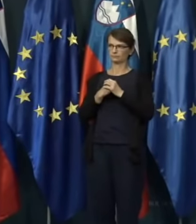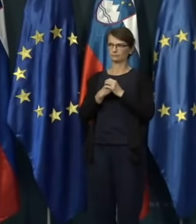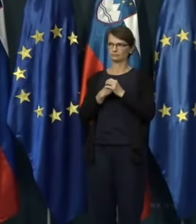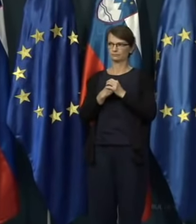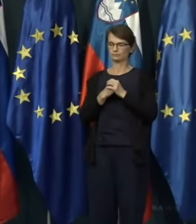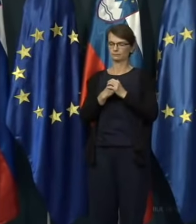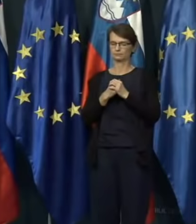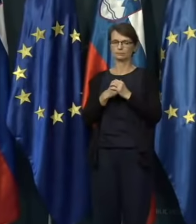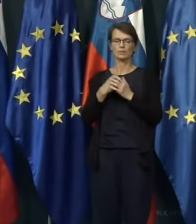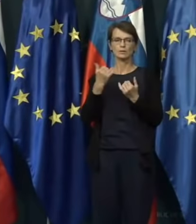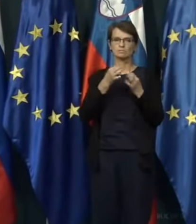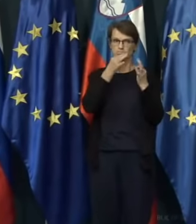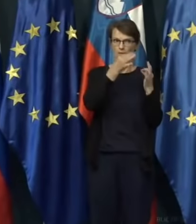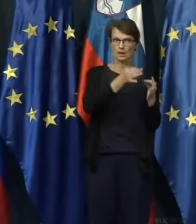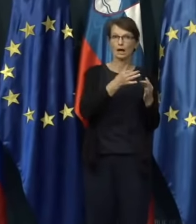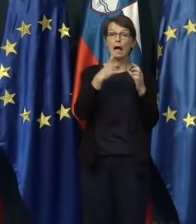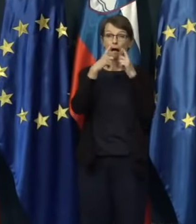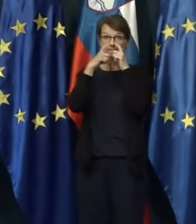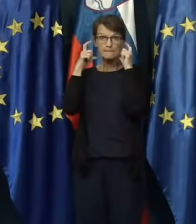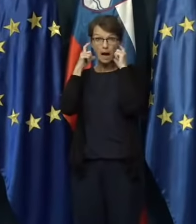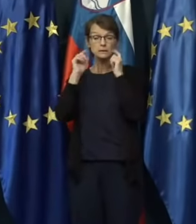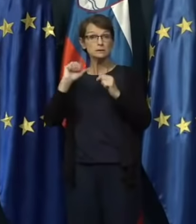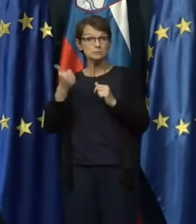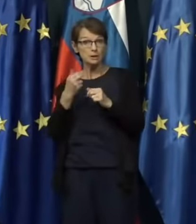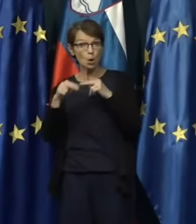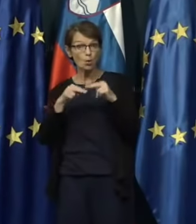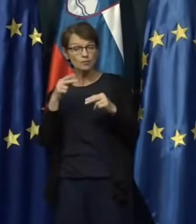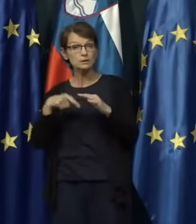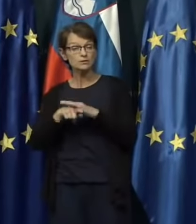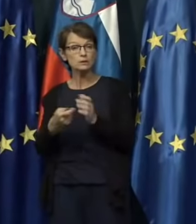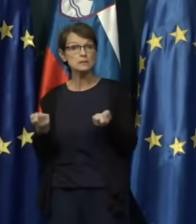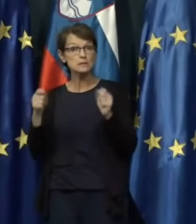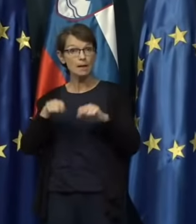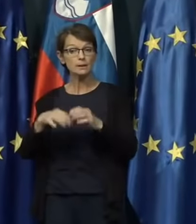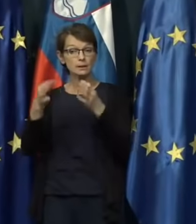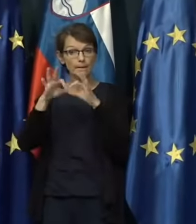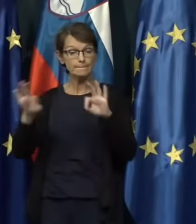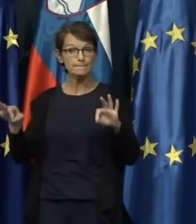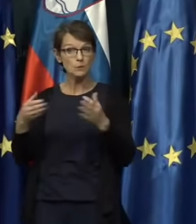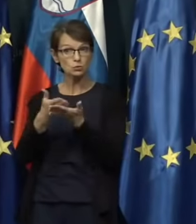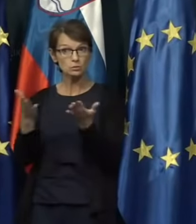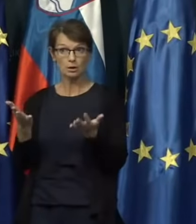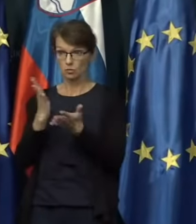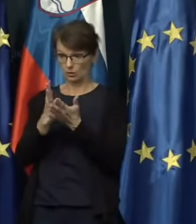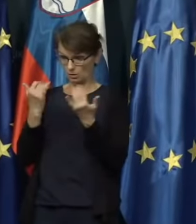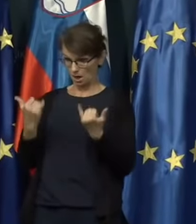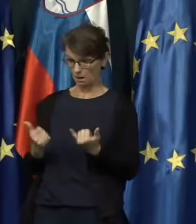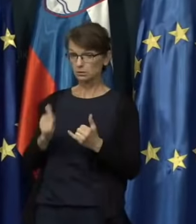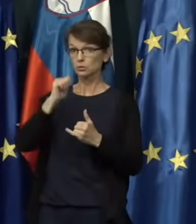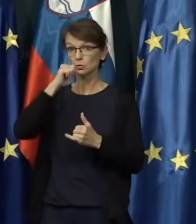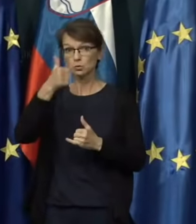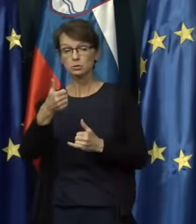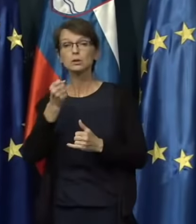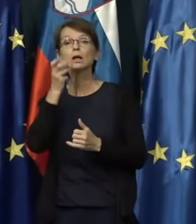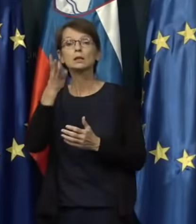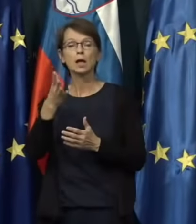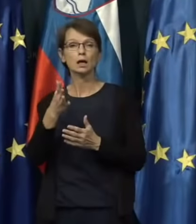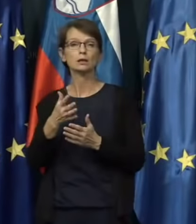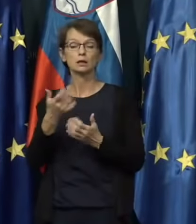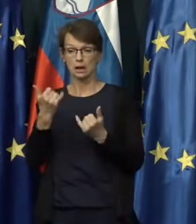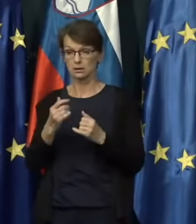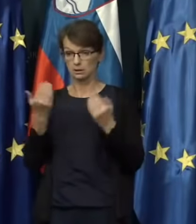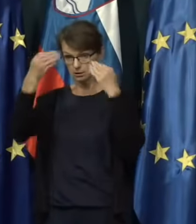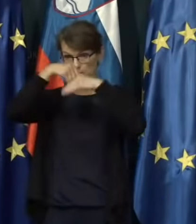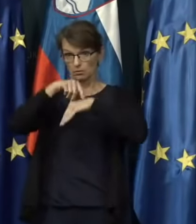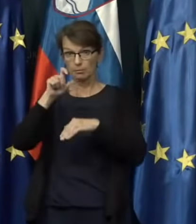Zdaj ideali ste, da so maske spet obvezne v zaprtih prostorih, zanima me, od kdaj, je to že danes, je to z jutrišnjim dnem, ali od danes od pol